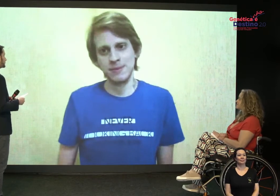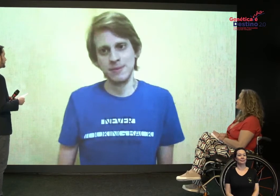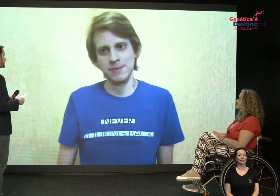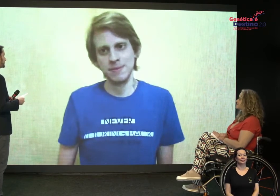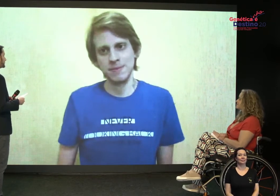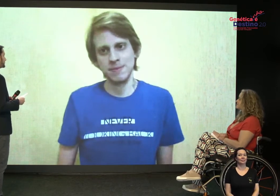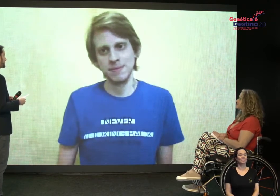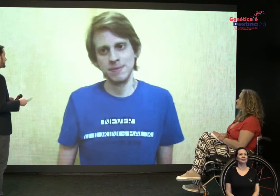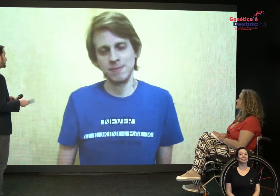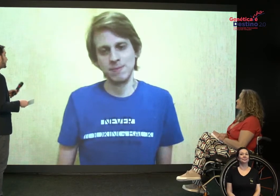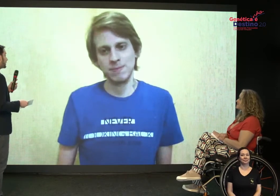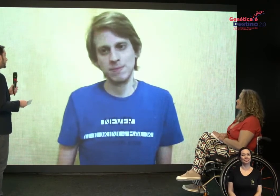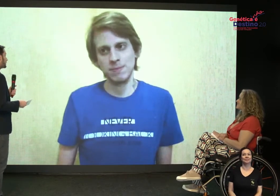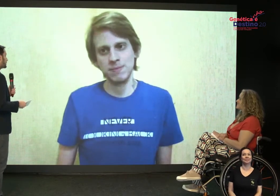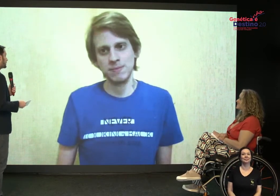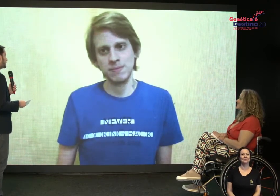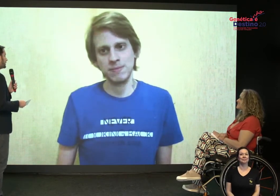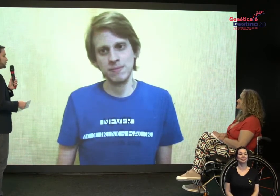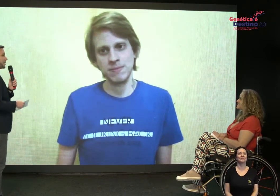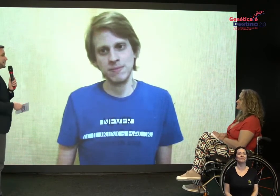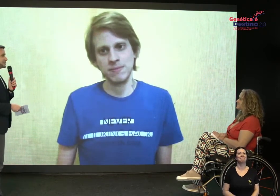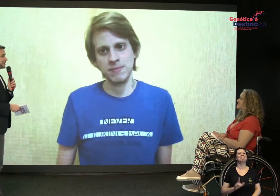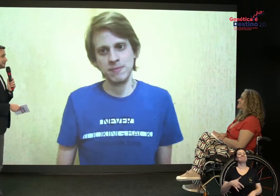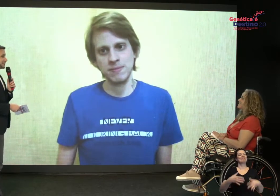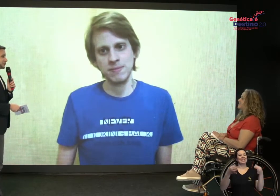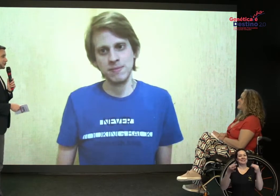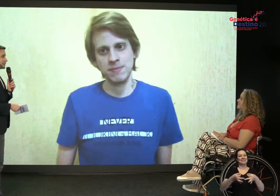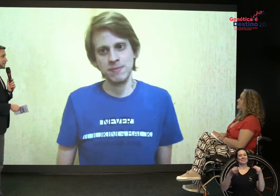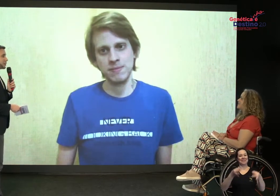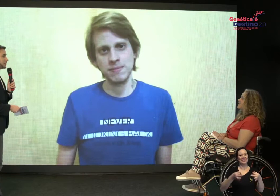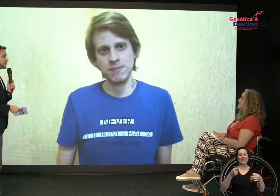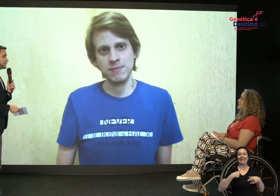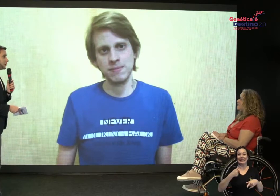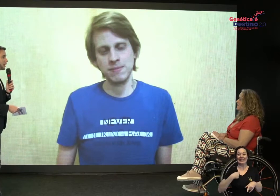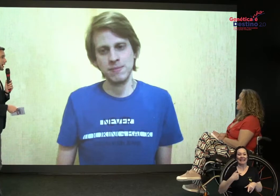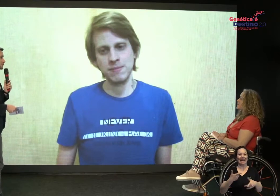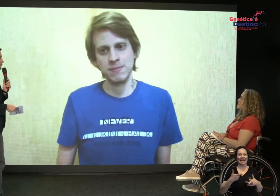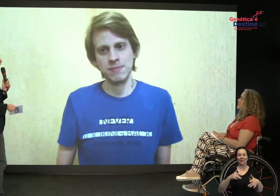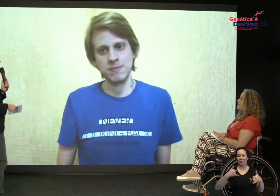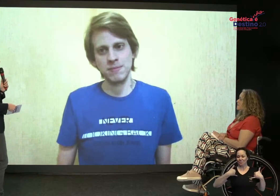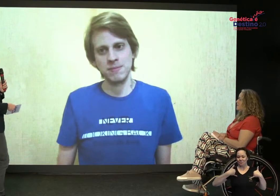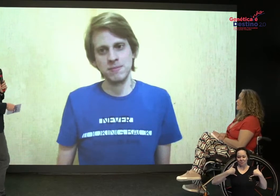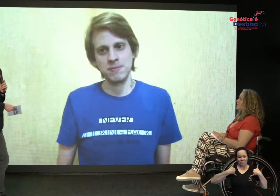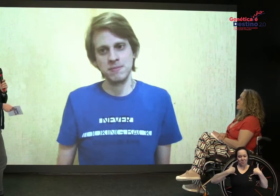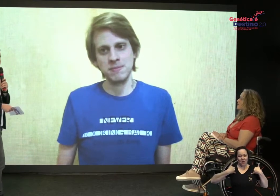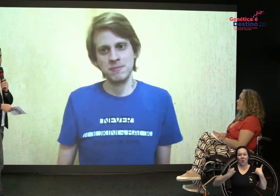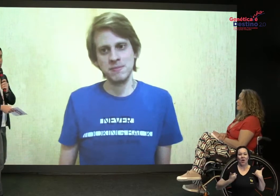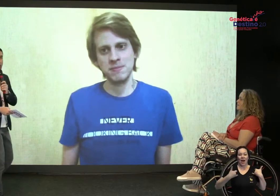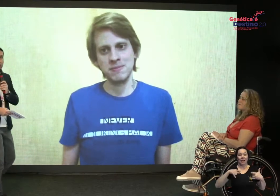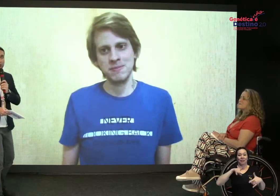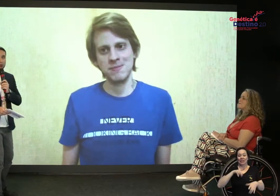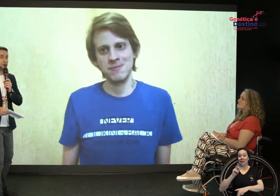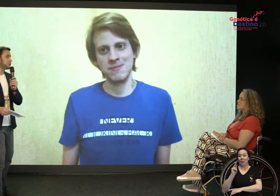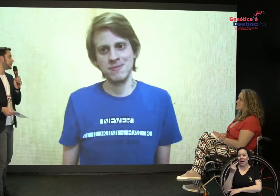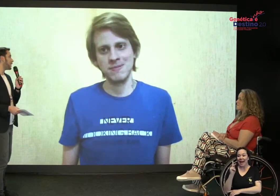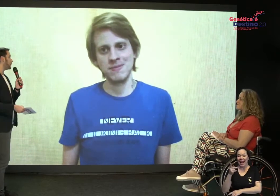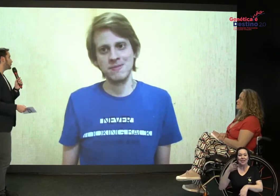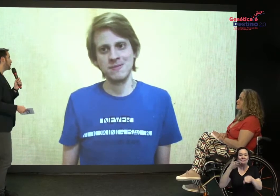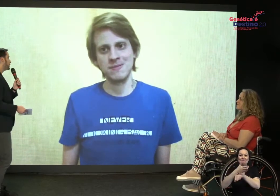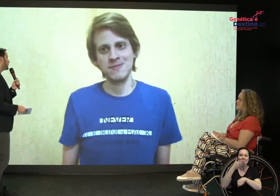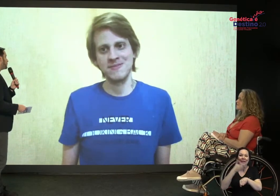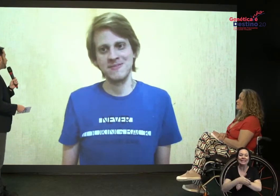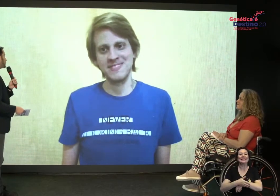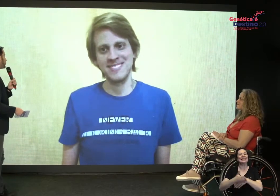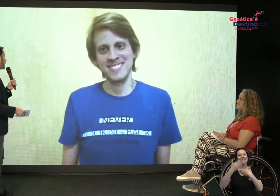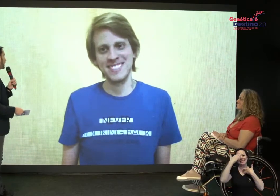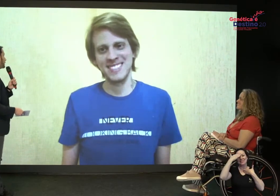acredito que é a troca. Que demais, hein? Eu estou extremamente aqui honrado de ter a presença do Harry. Muito obrigado